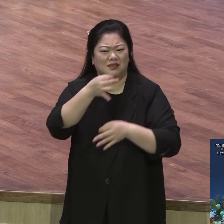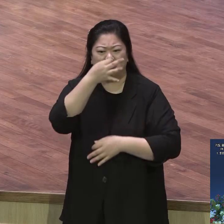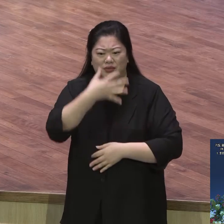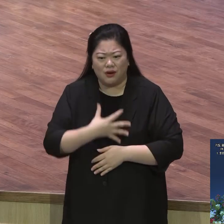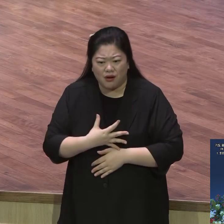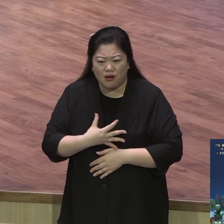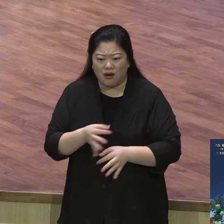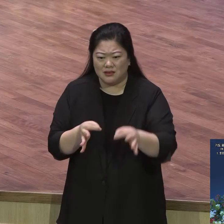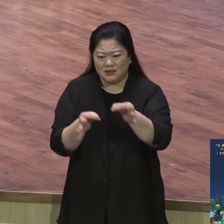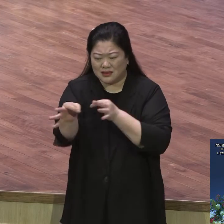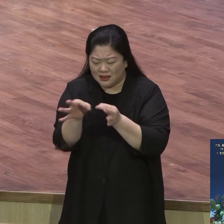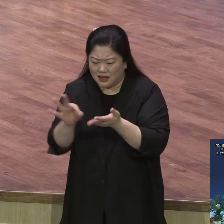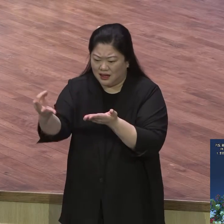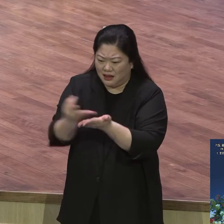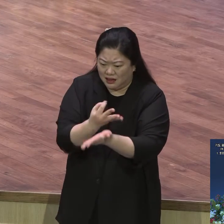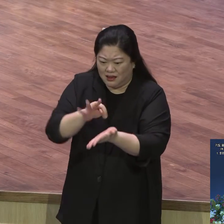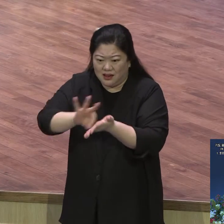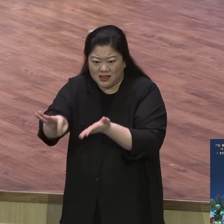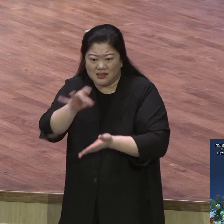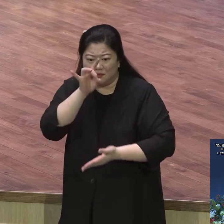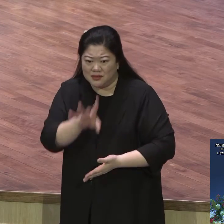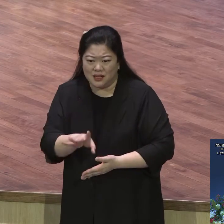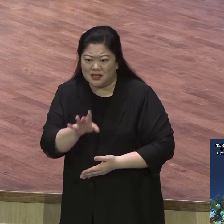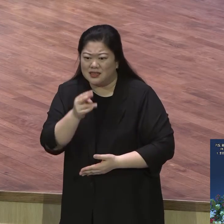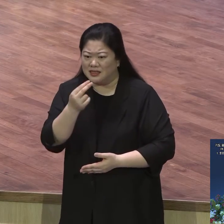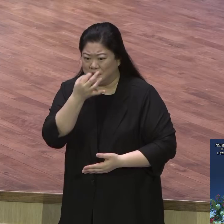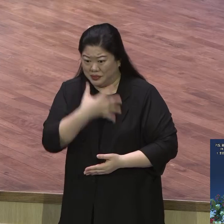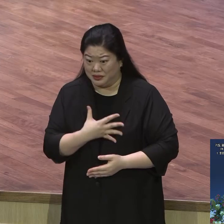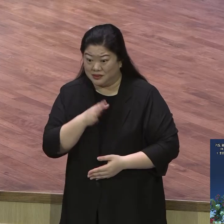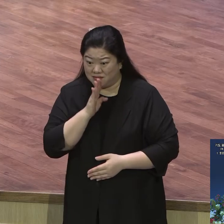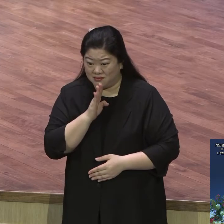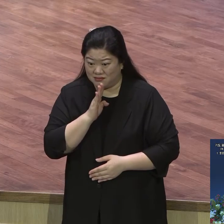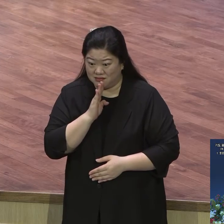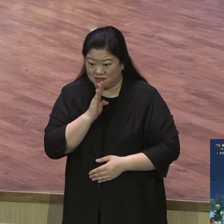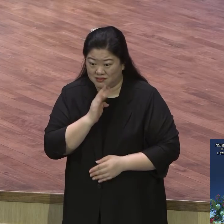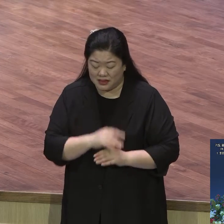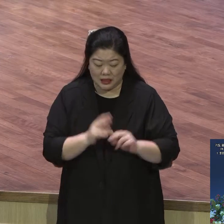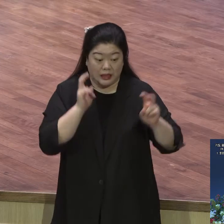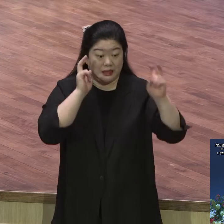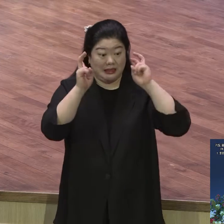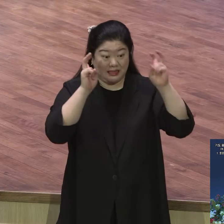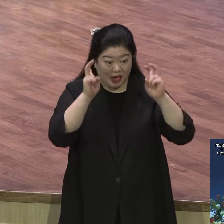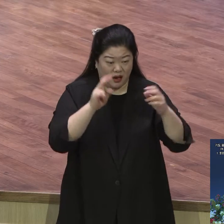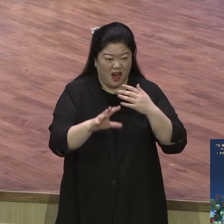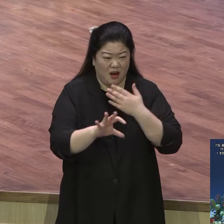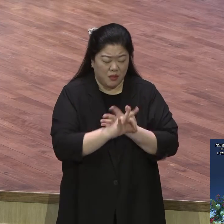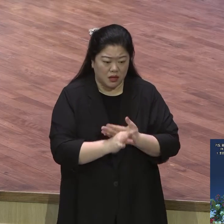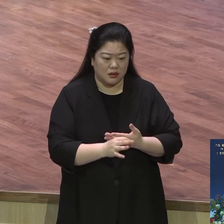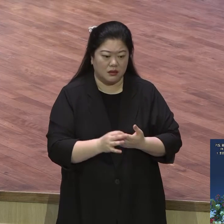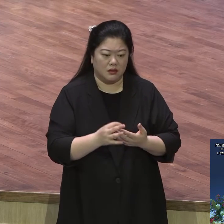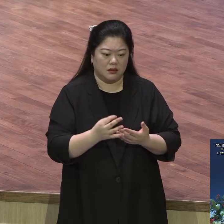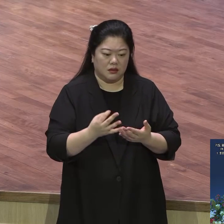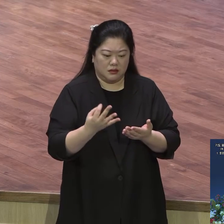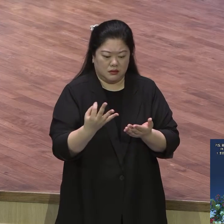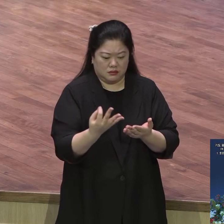필요한 분들이 많이 있죠 사업하는 분들은 이럴 때일수록 매출이 신장이 일어나고 새로운